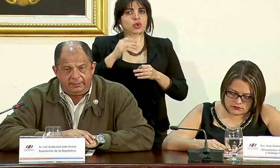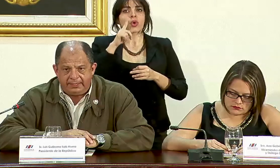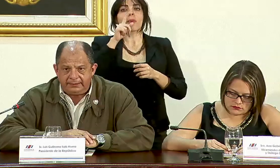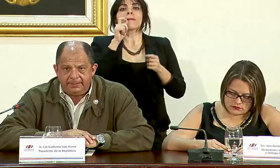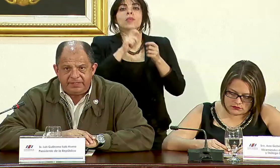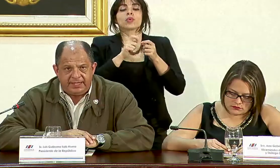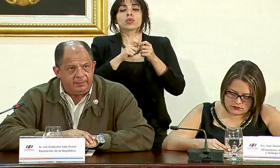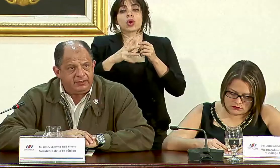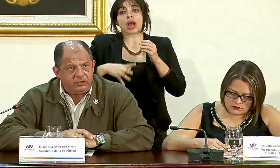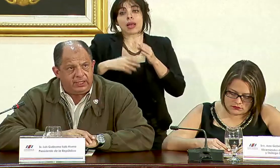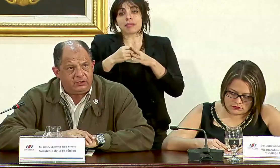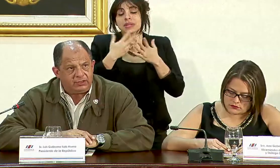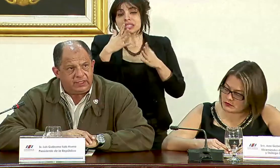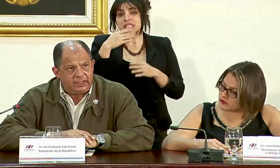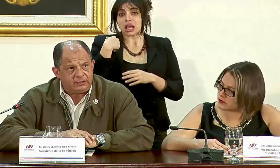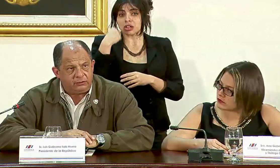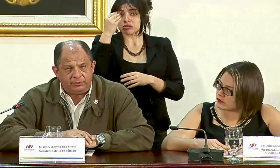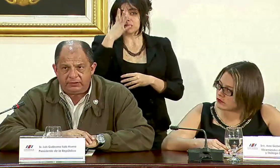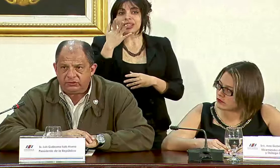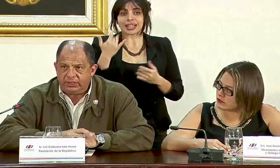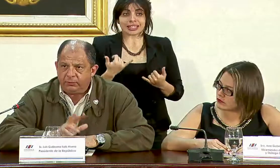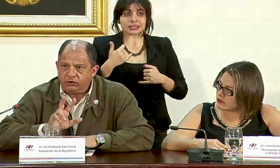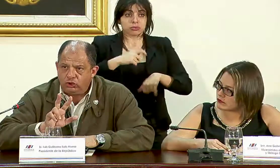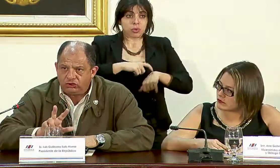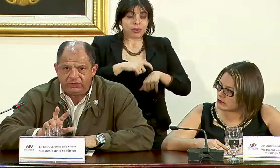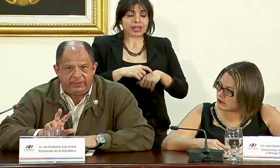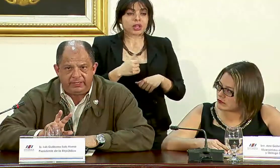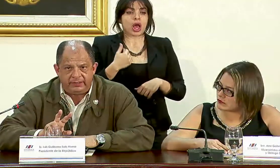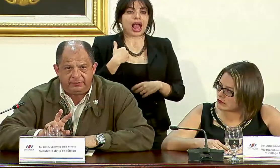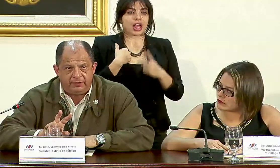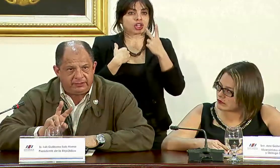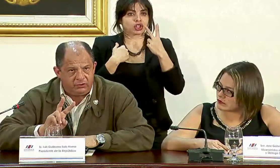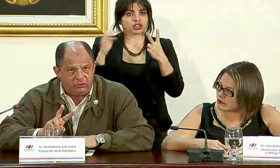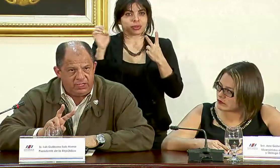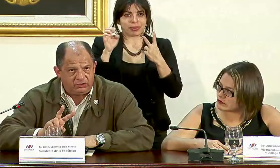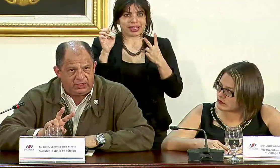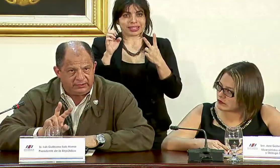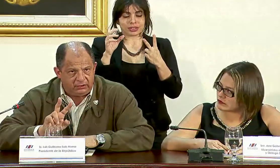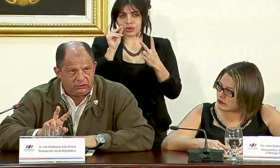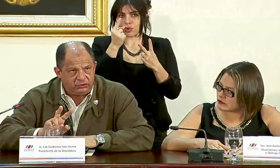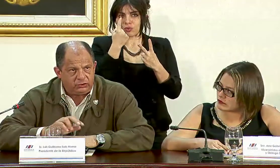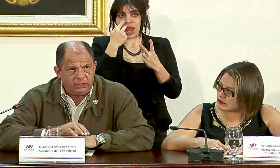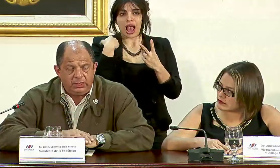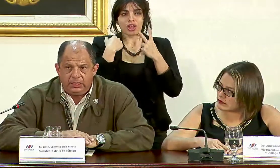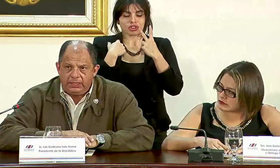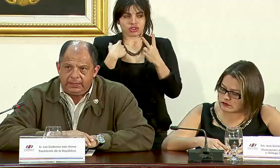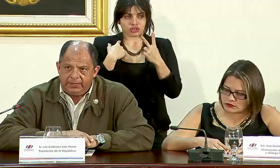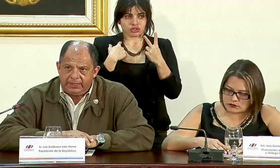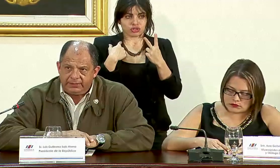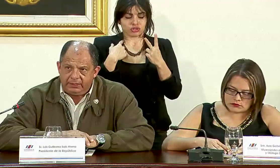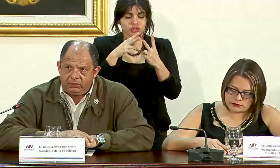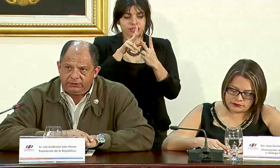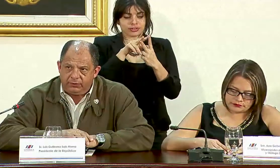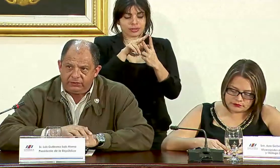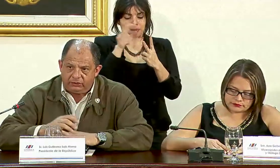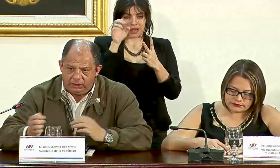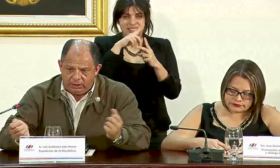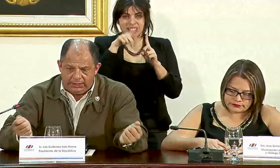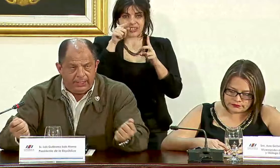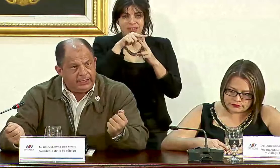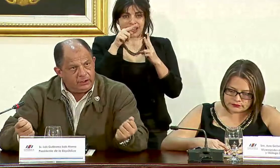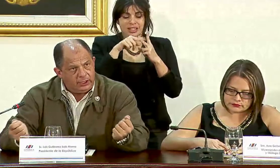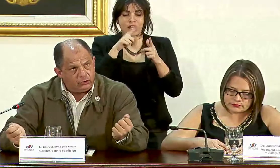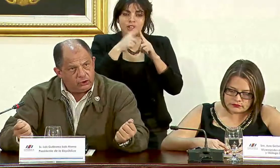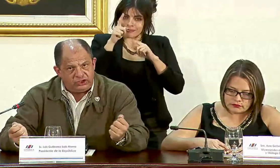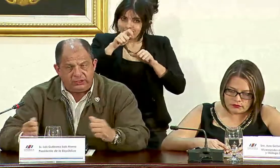que además ya he mencionado y es que en estos momentos tenemos dos emergencias vivas no una sola sino dos y había que hacer un esfuerzo